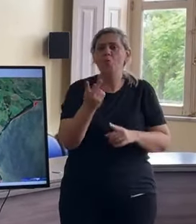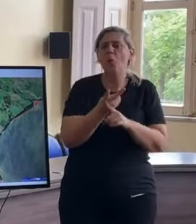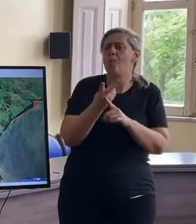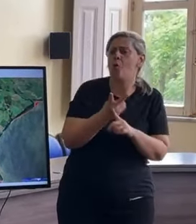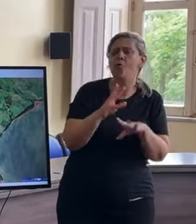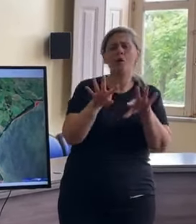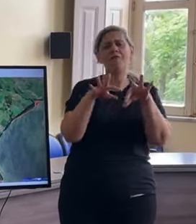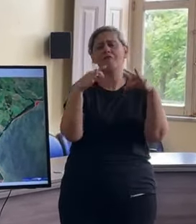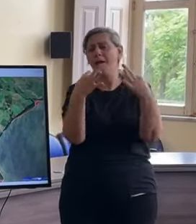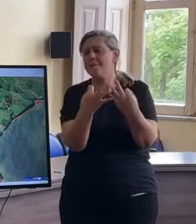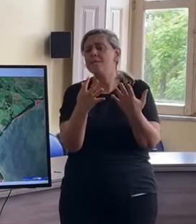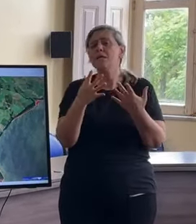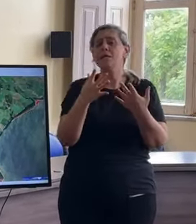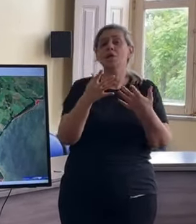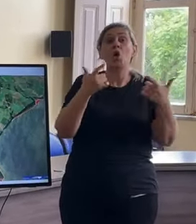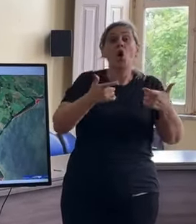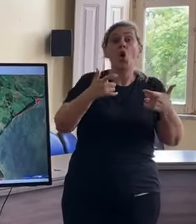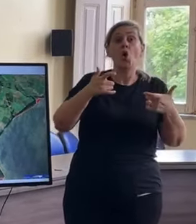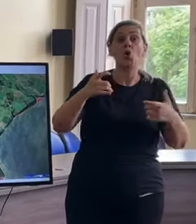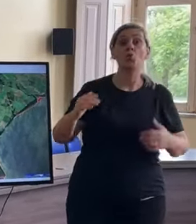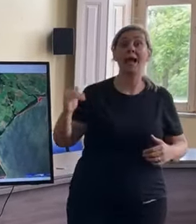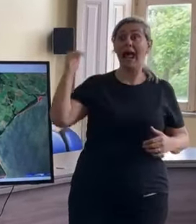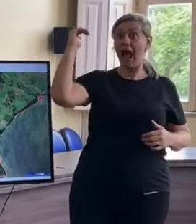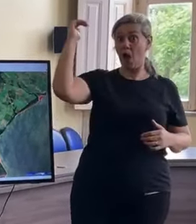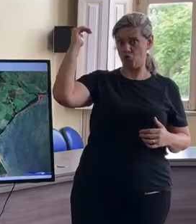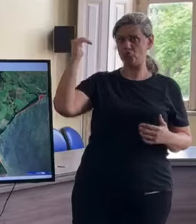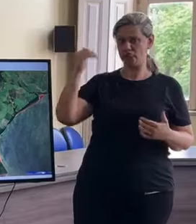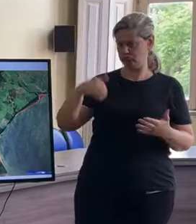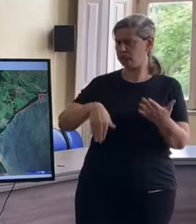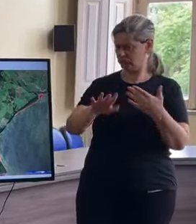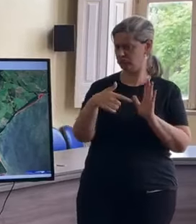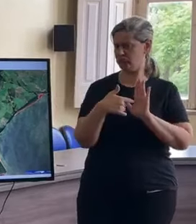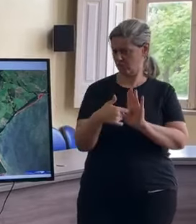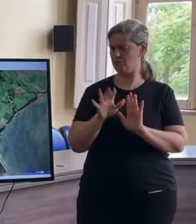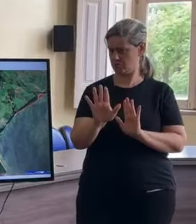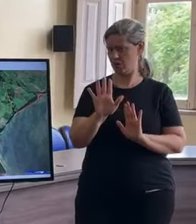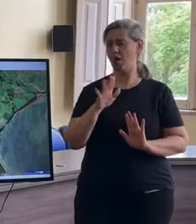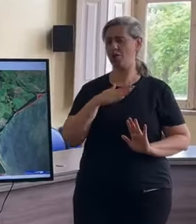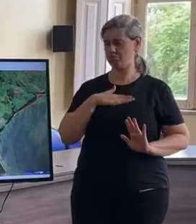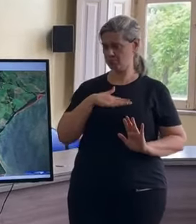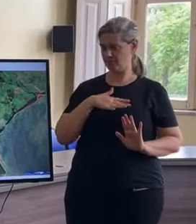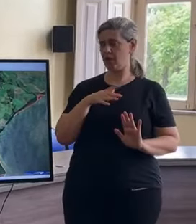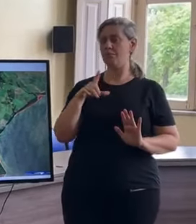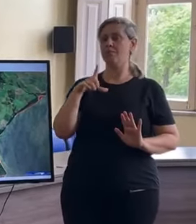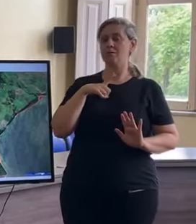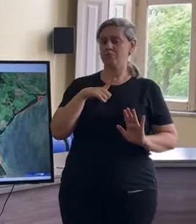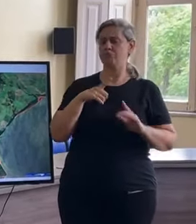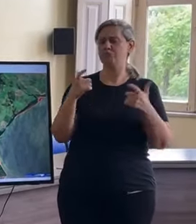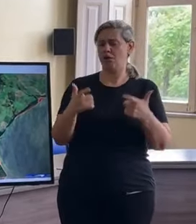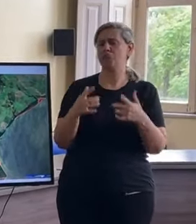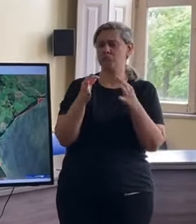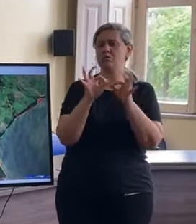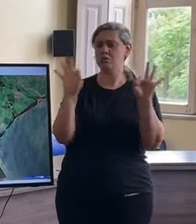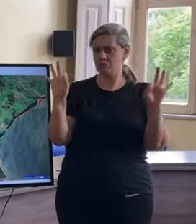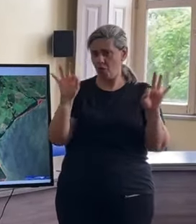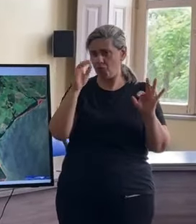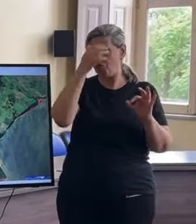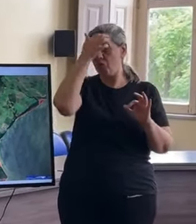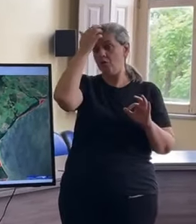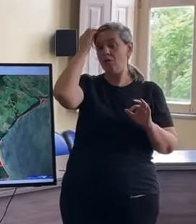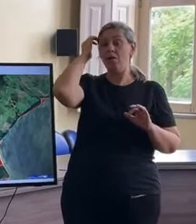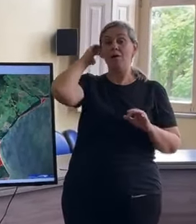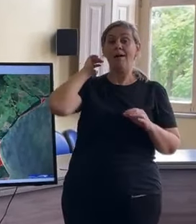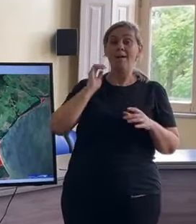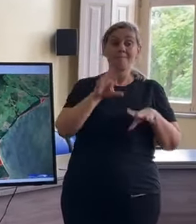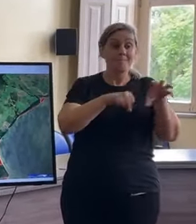parentes e de amigos em locais altos da cidade, nos locais em a gente também vai mostrar, que estão a salvo, levem apenas